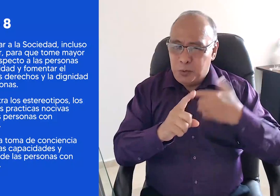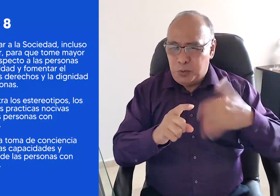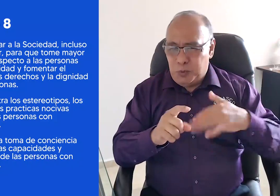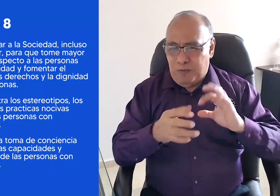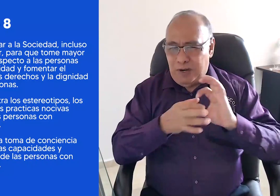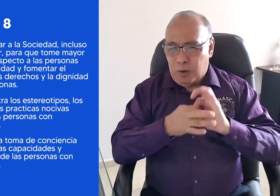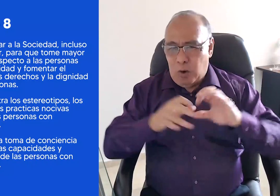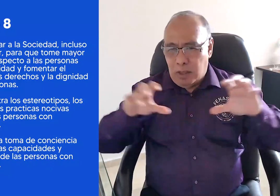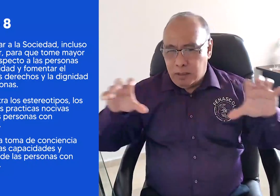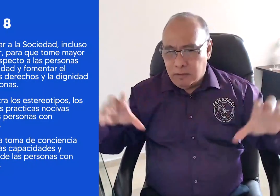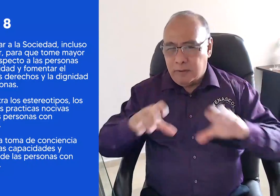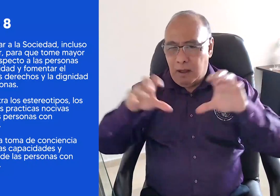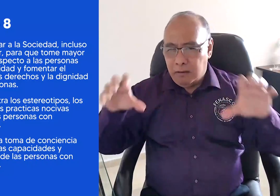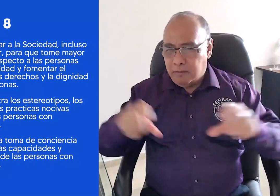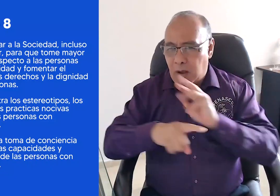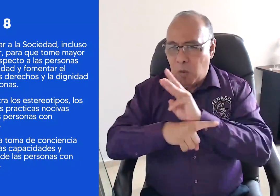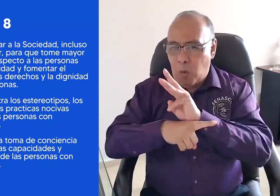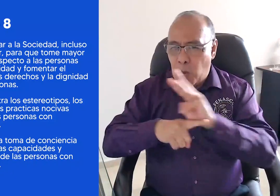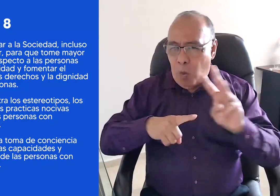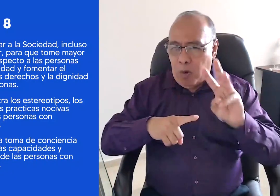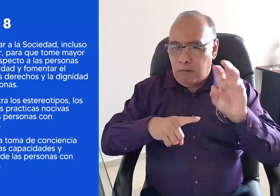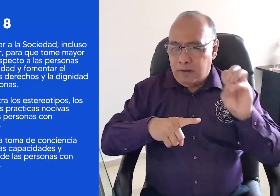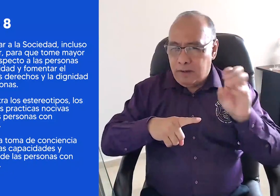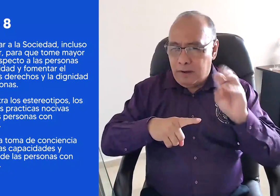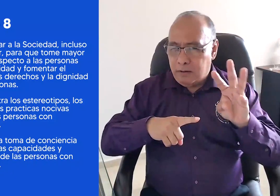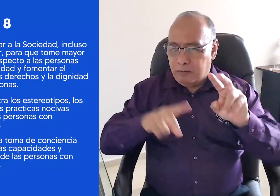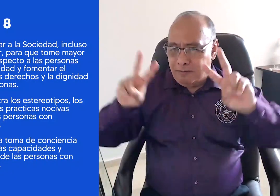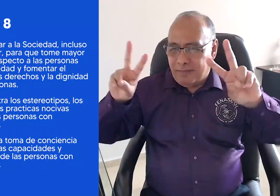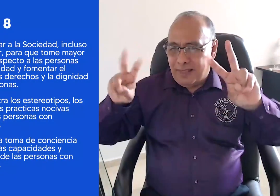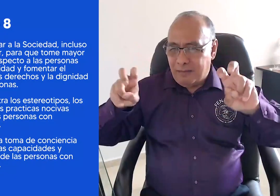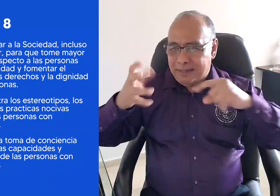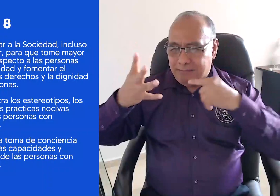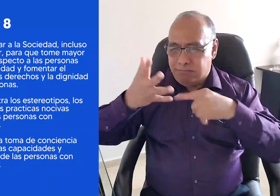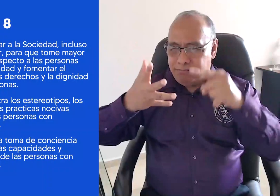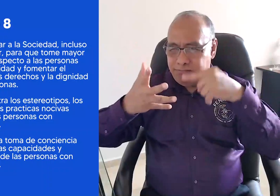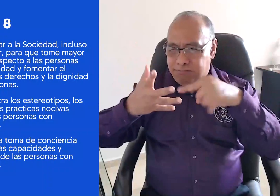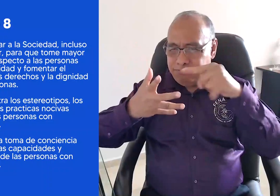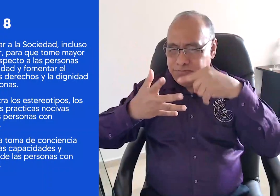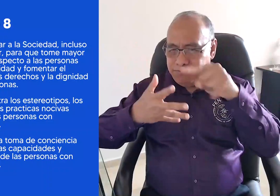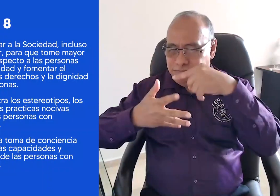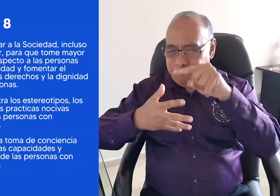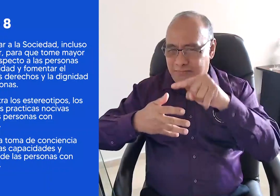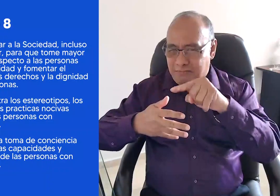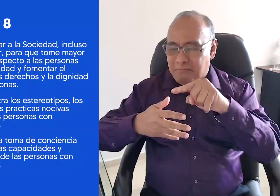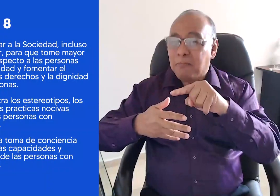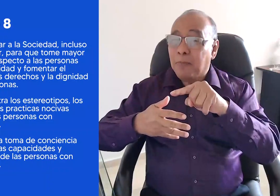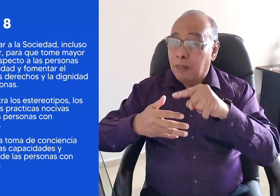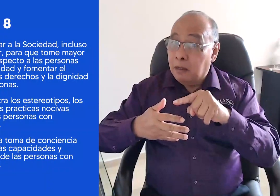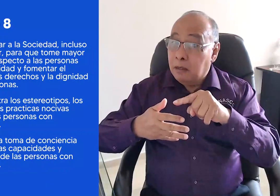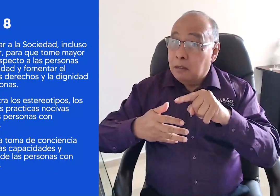Durante el mes realizaremos diferentes actividades como webinarios, en los cuales abordaremos diversos temas que lleven